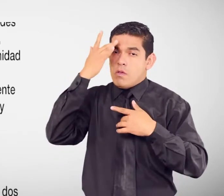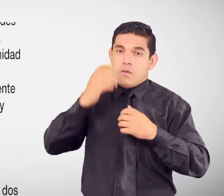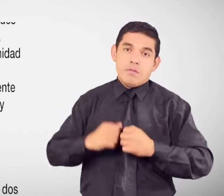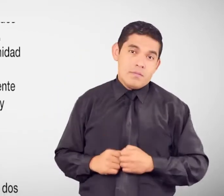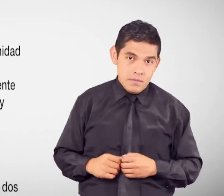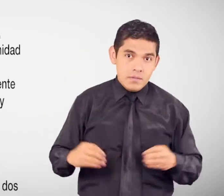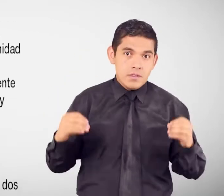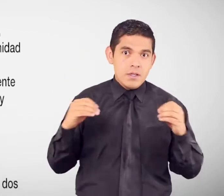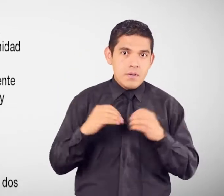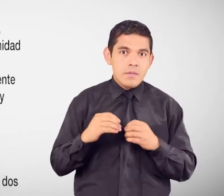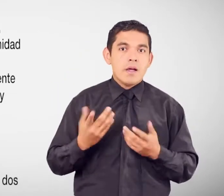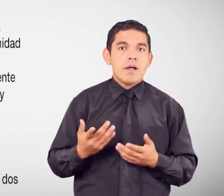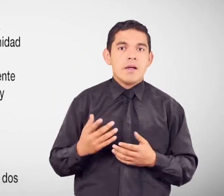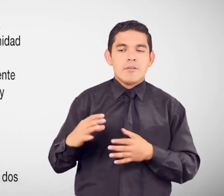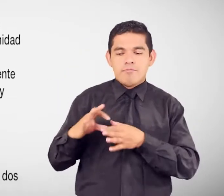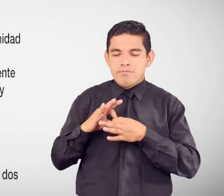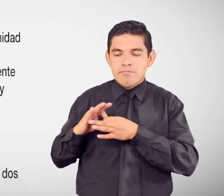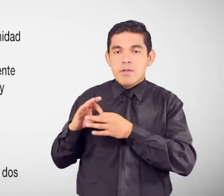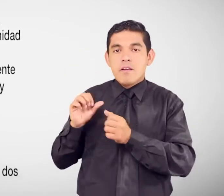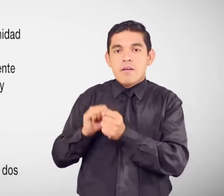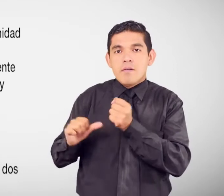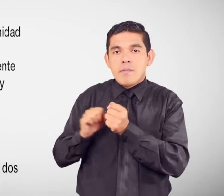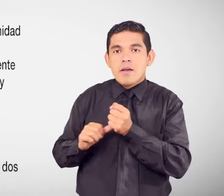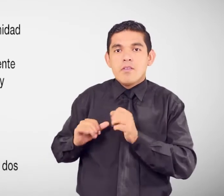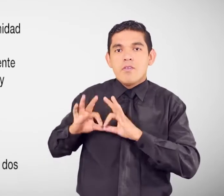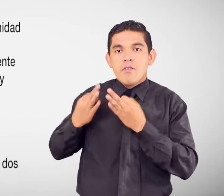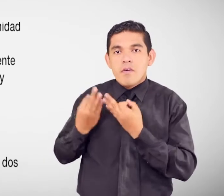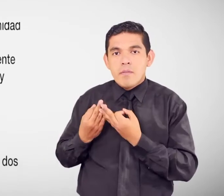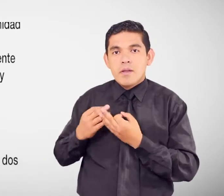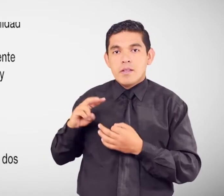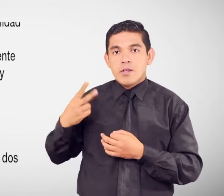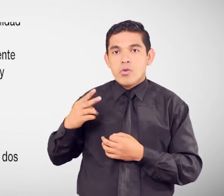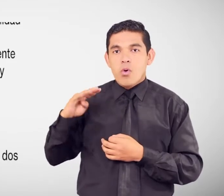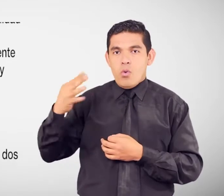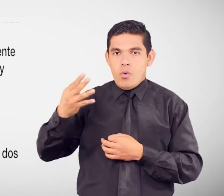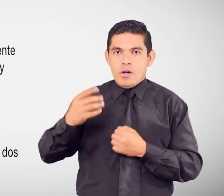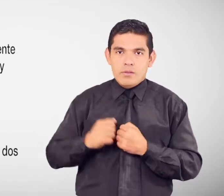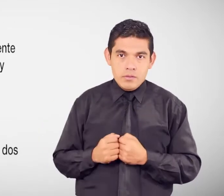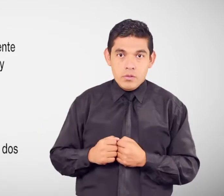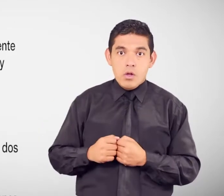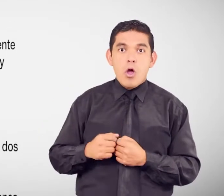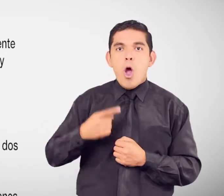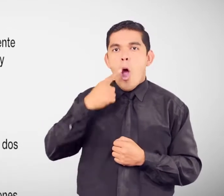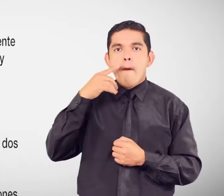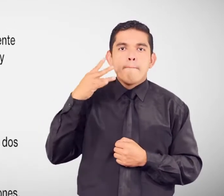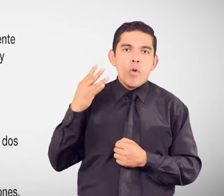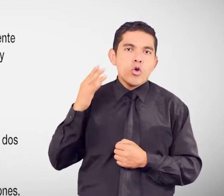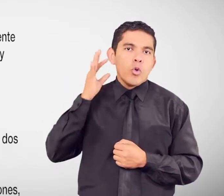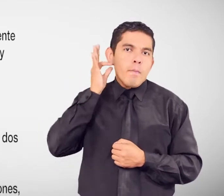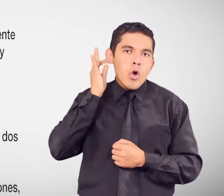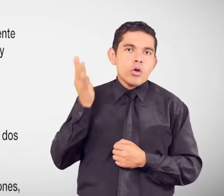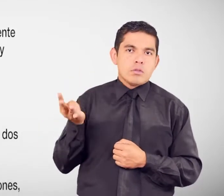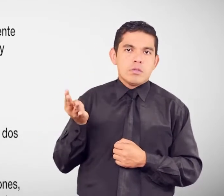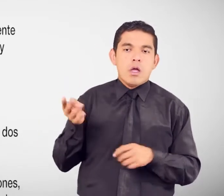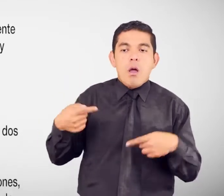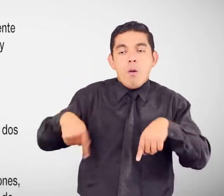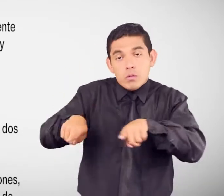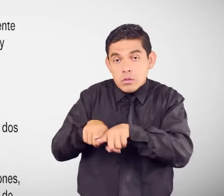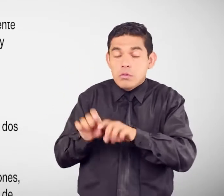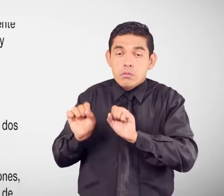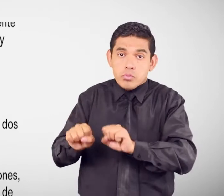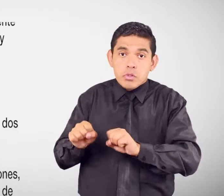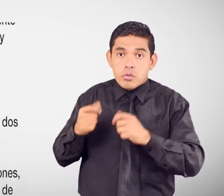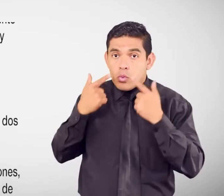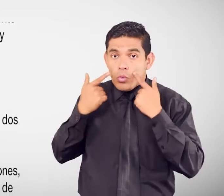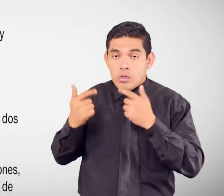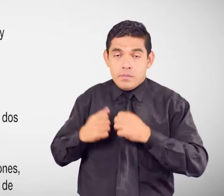del cuarto grado de consanguinidad Y segundo de afinidad Su cónyuge O conviviente en unión de hecho legalmente reconocida